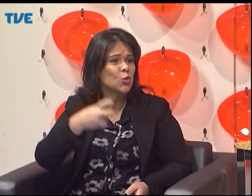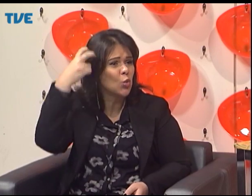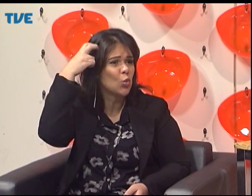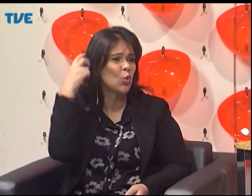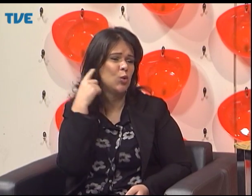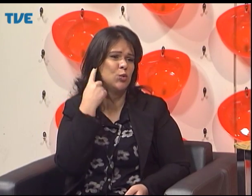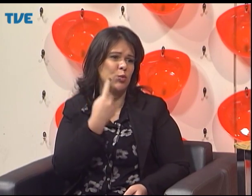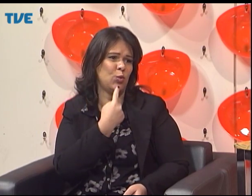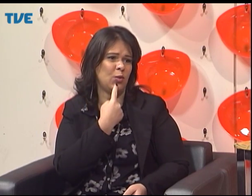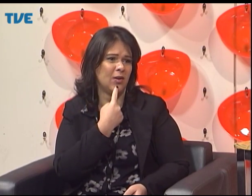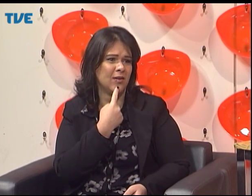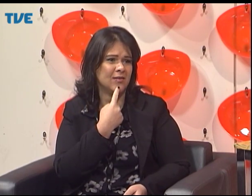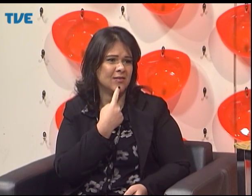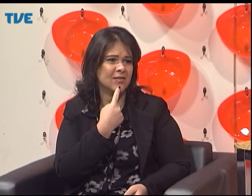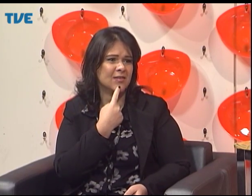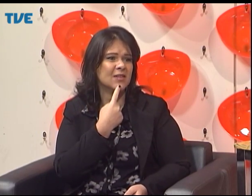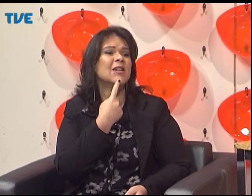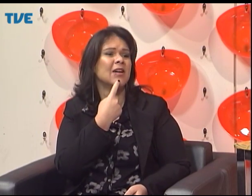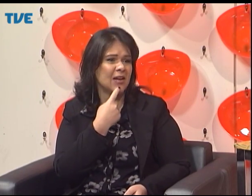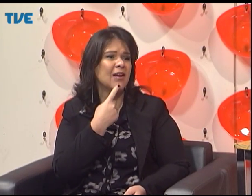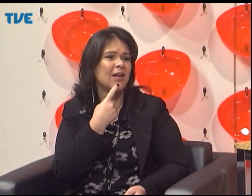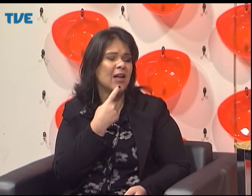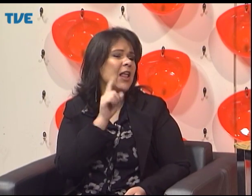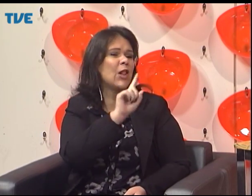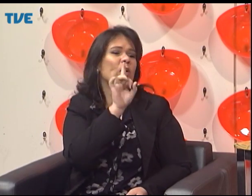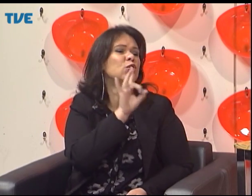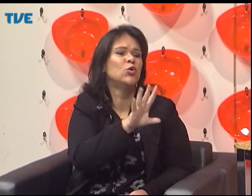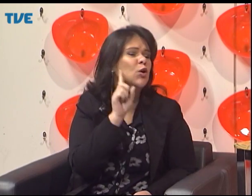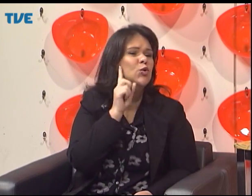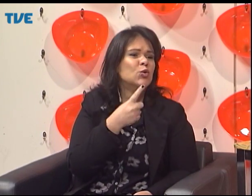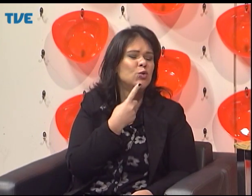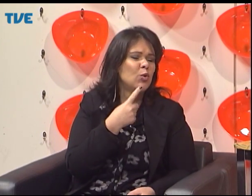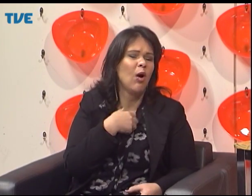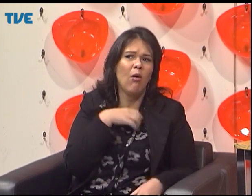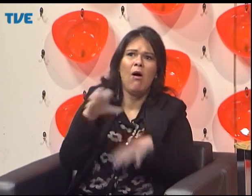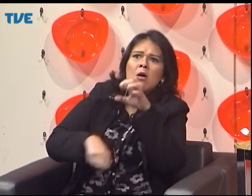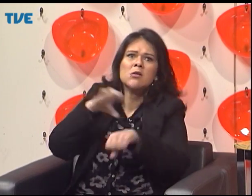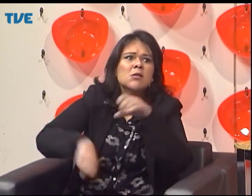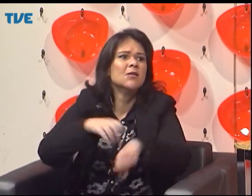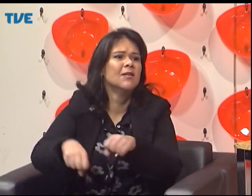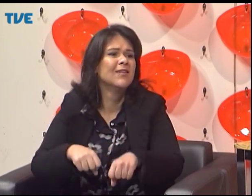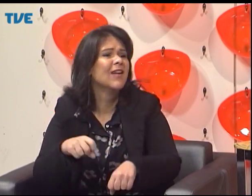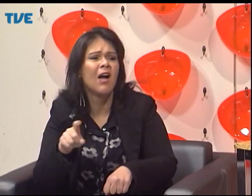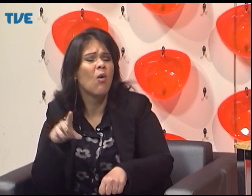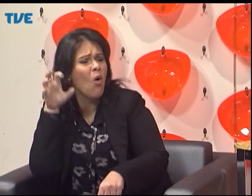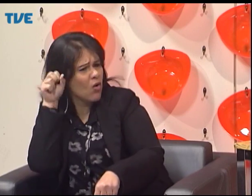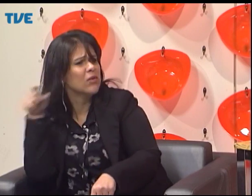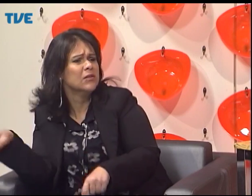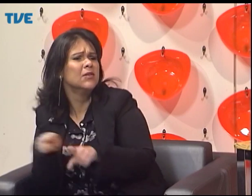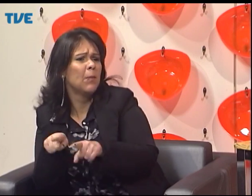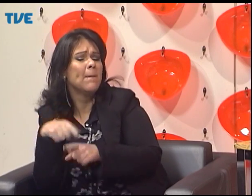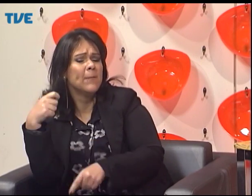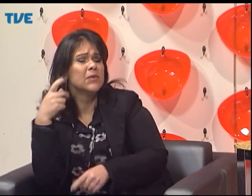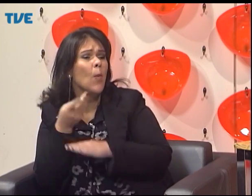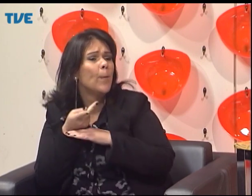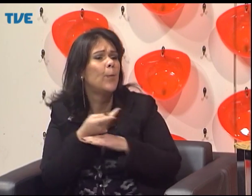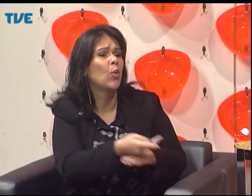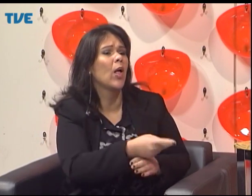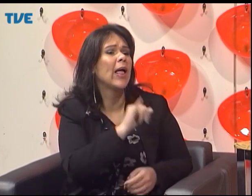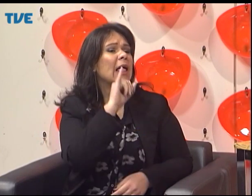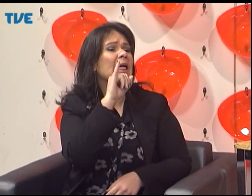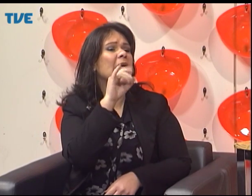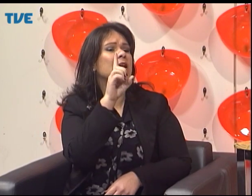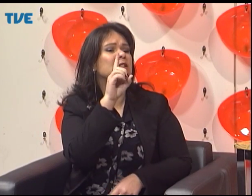dia, no seu cotidiano, compreendendo a cultura surda. Não é só o surdo ter que ir atrás, ter que